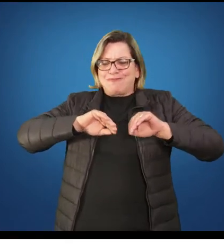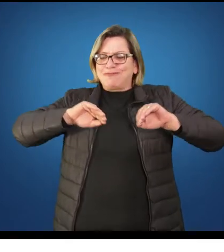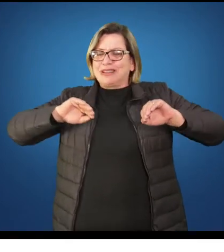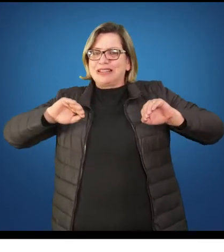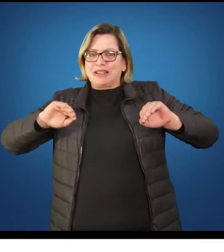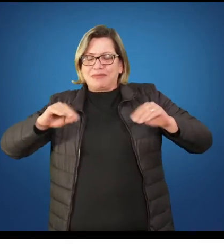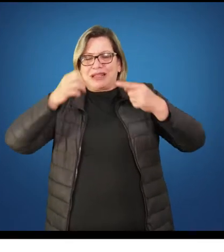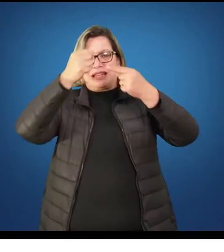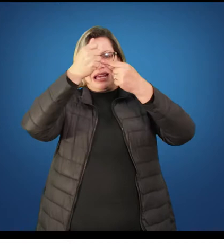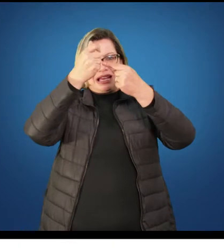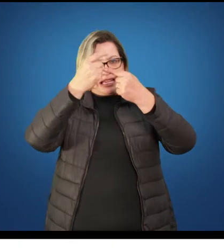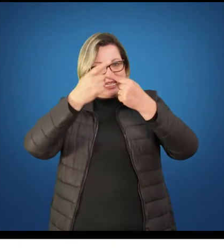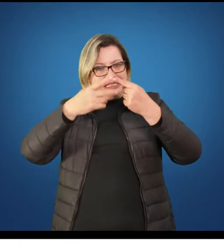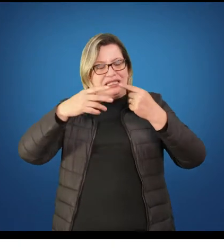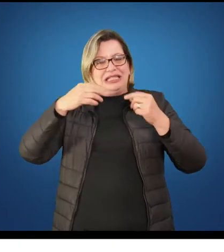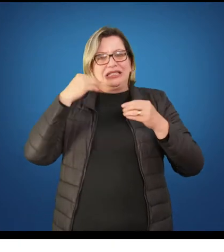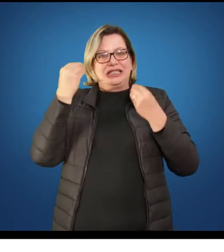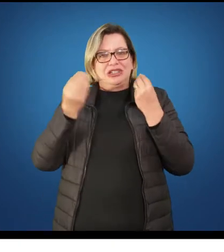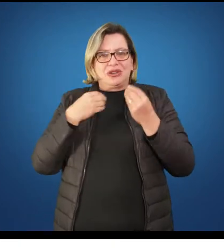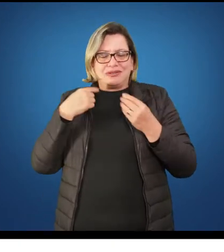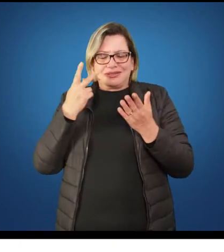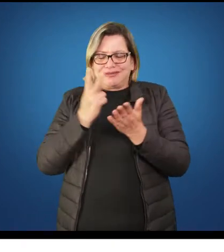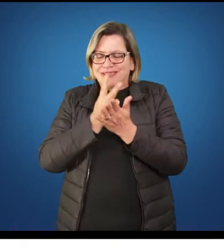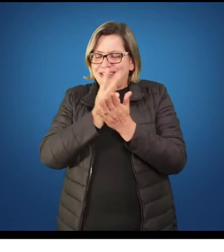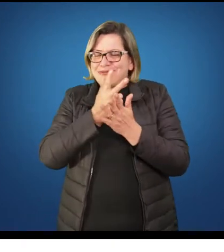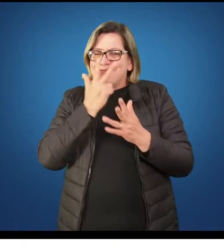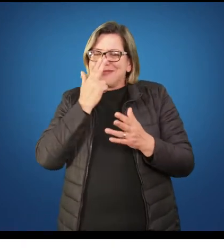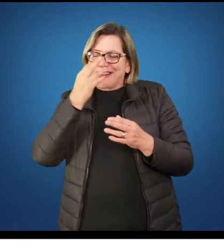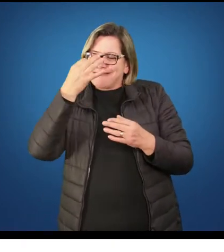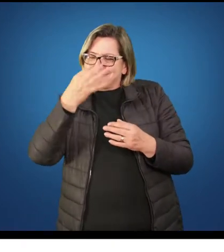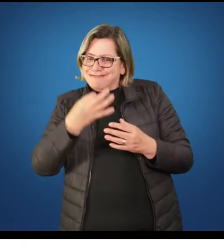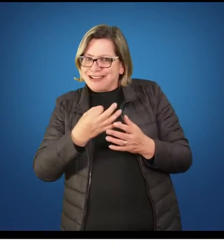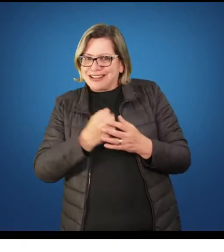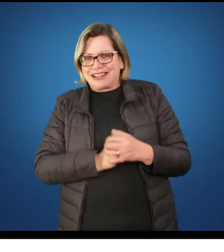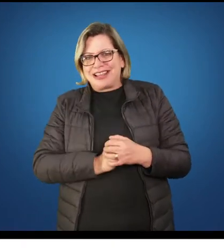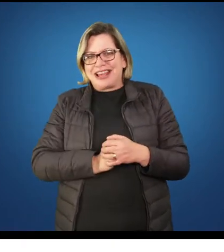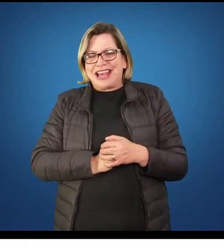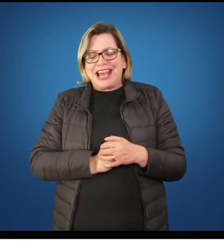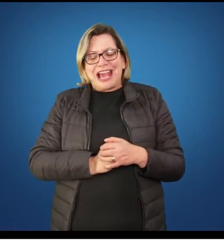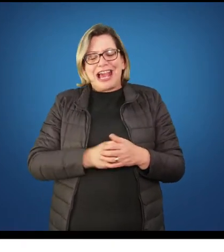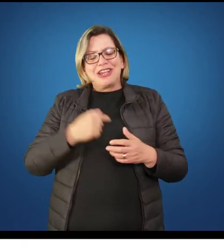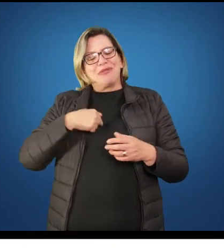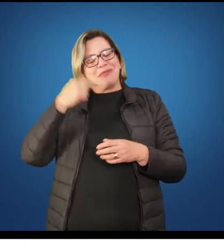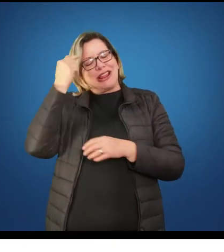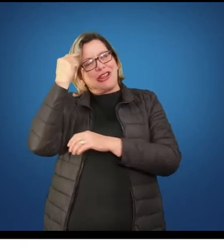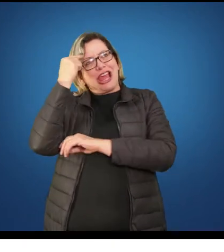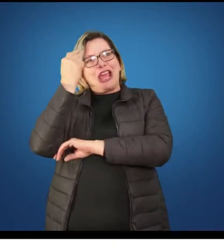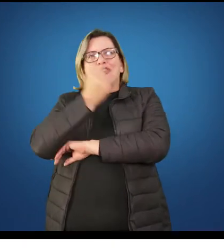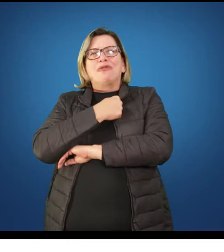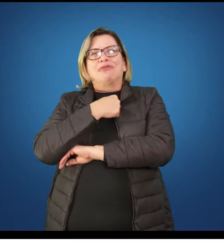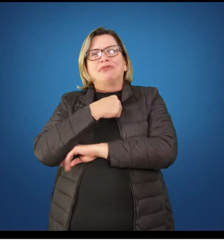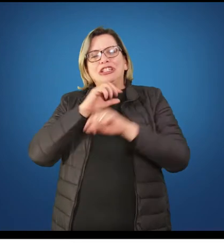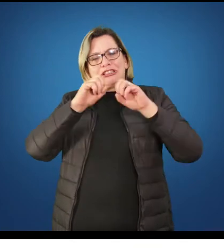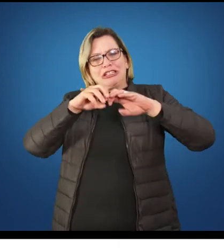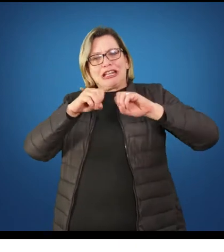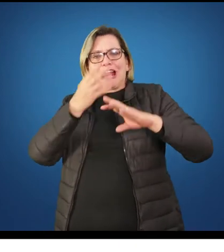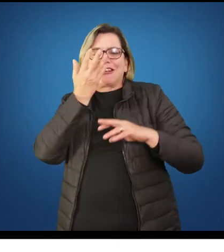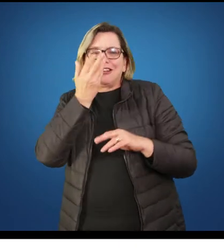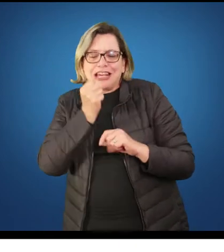dadas e marcadas por algumas construções sociais e que não abrangem a totalidade.